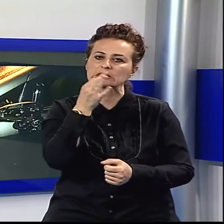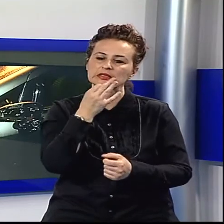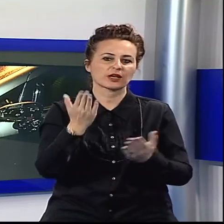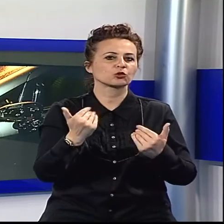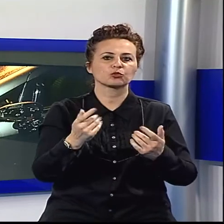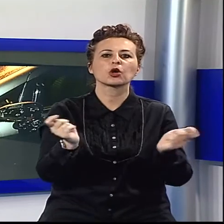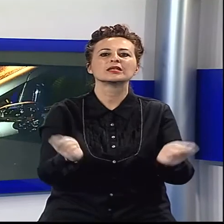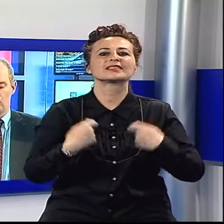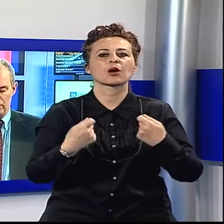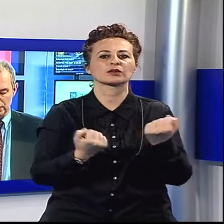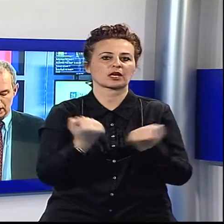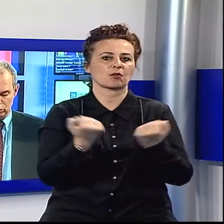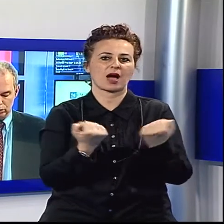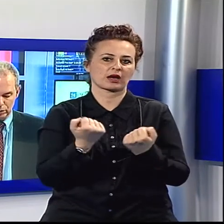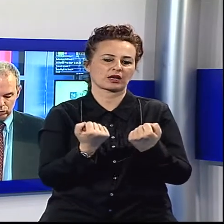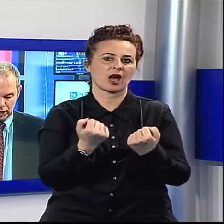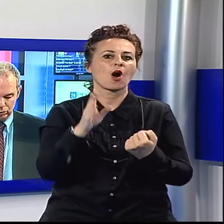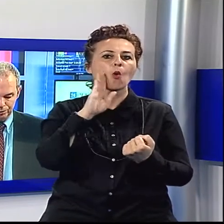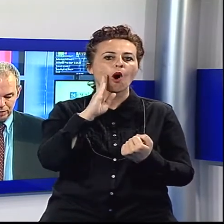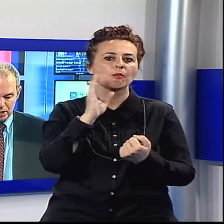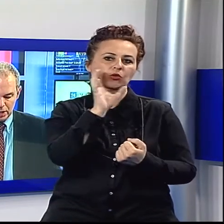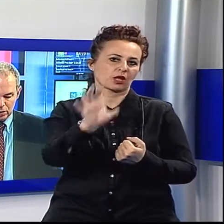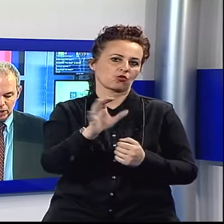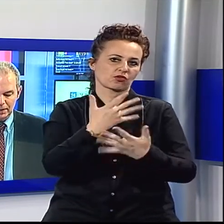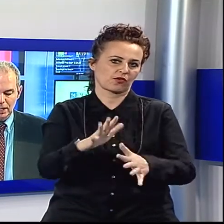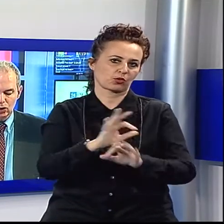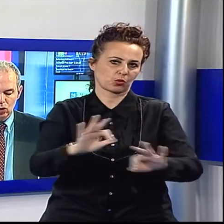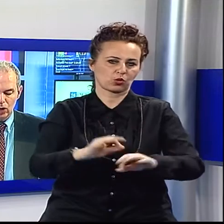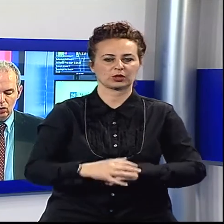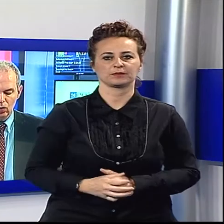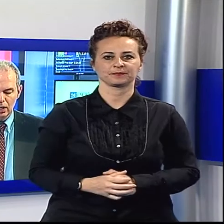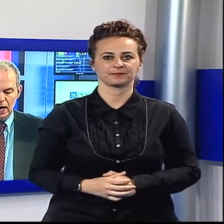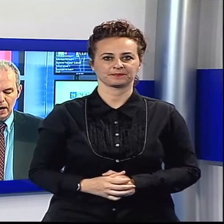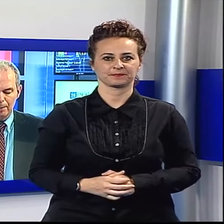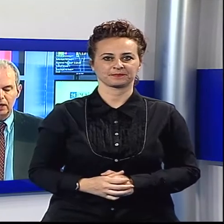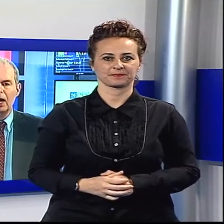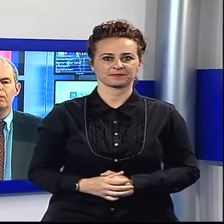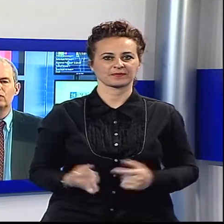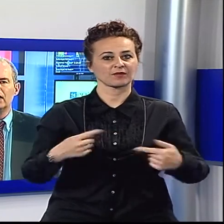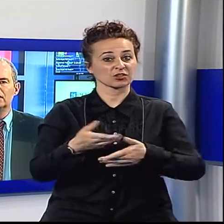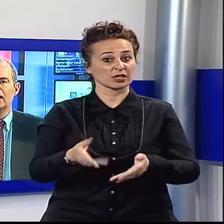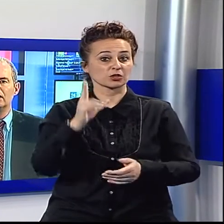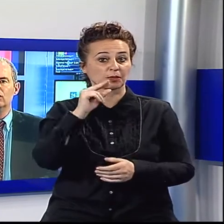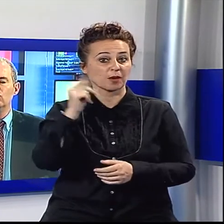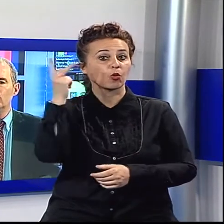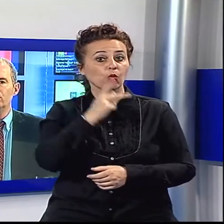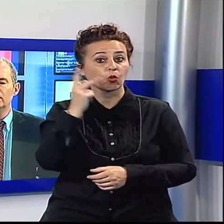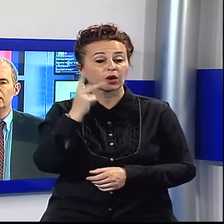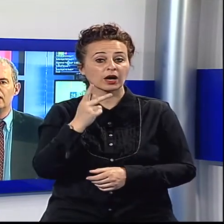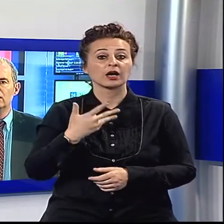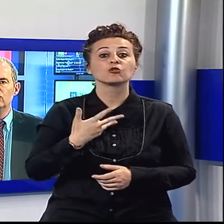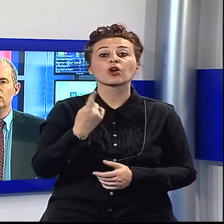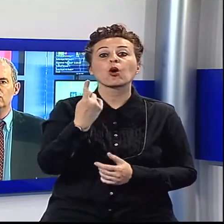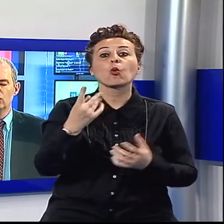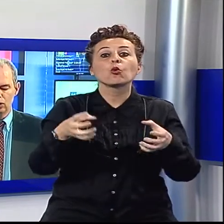il veicolo e l'uomo è stato denunciato. Torniamo adesso a Lucca per la protesta di un gruppo di